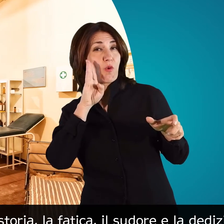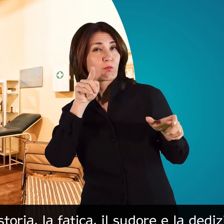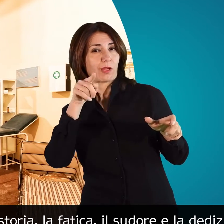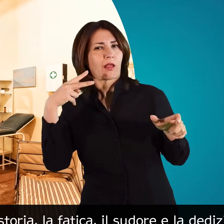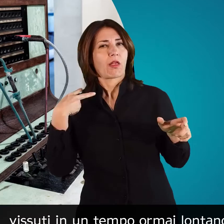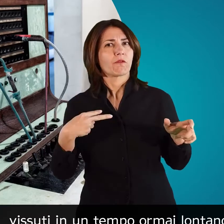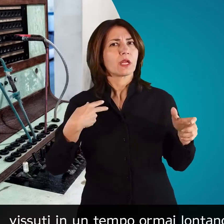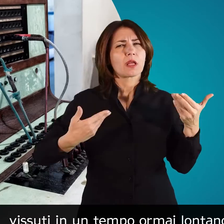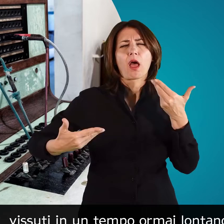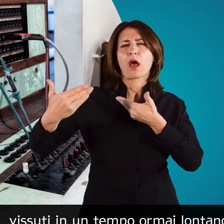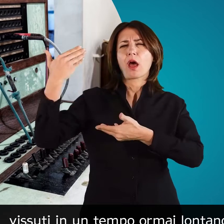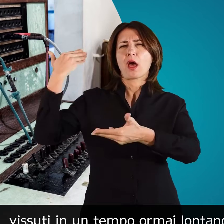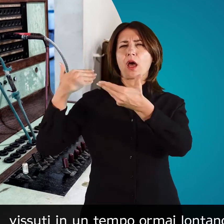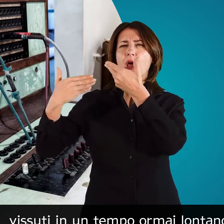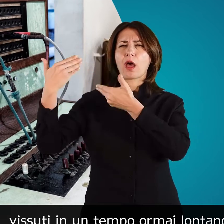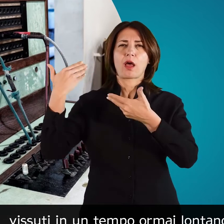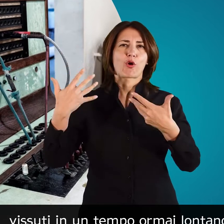uomini vissuti in un tempo ormai lontano